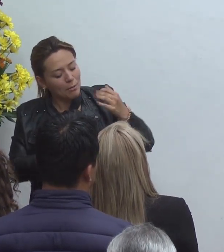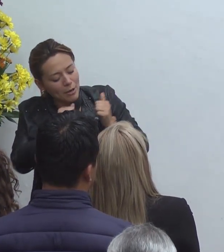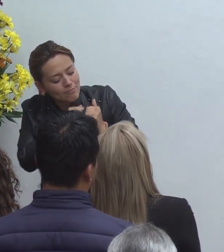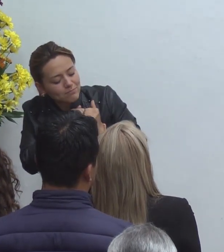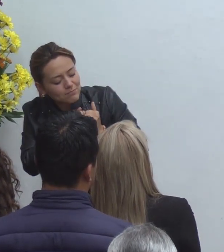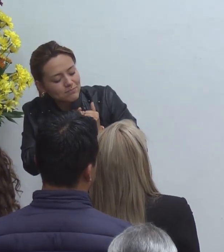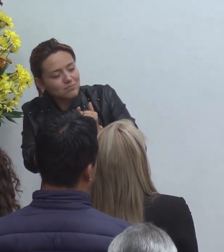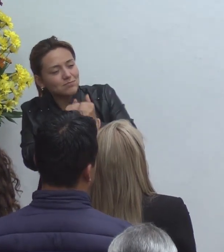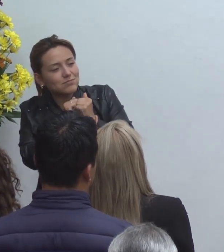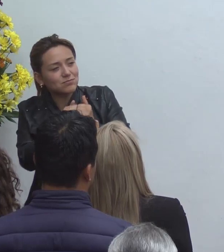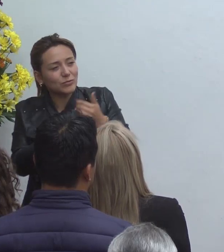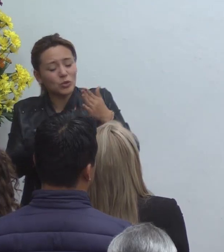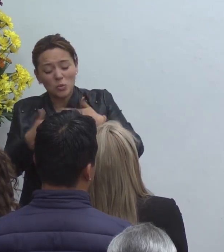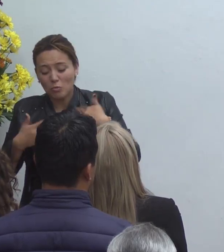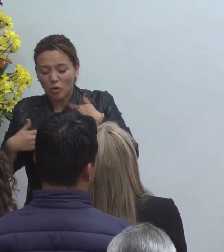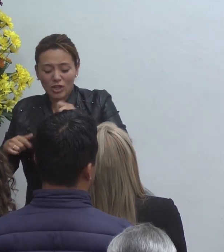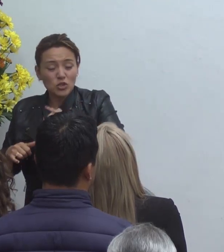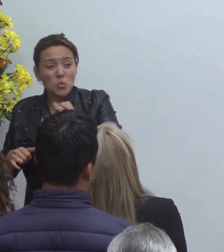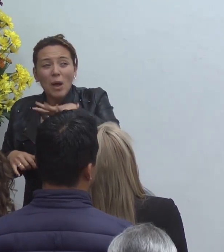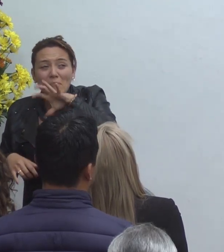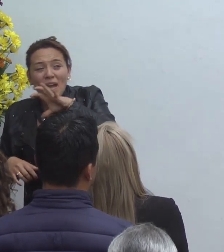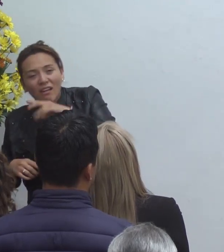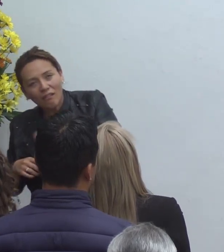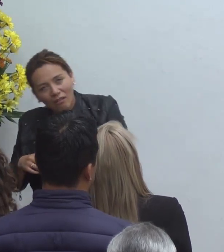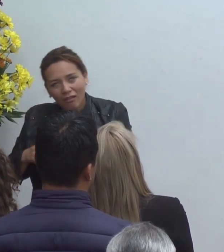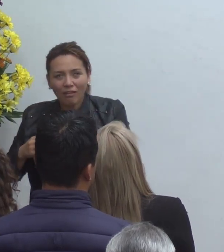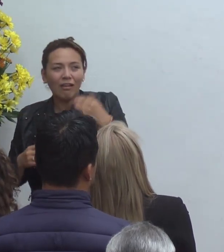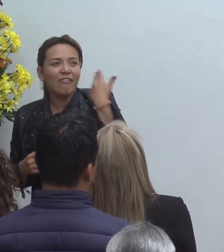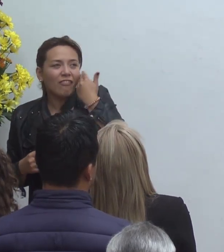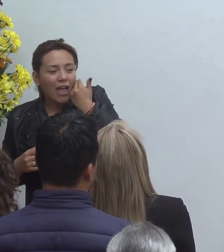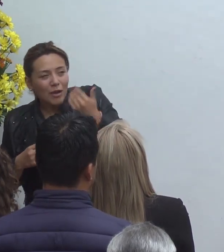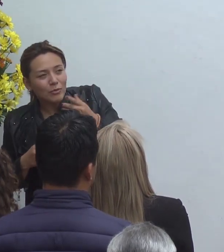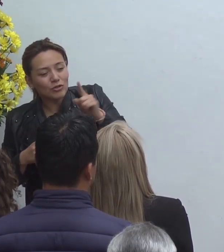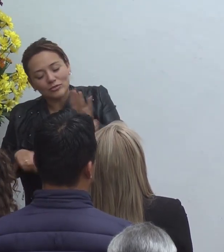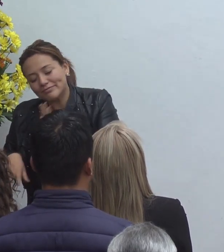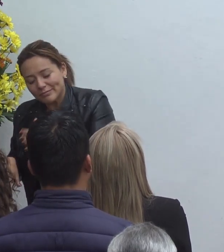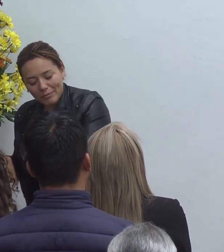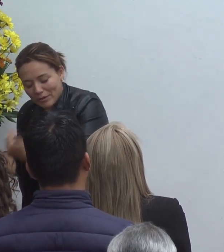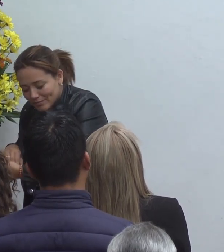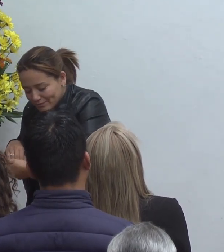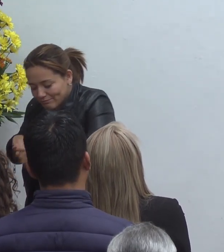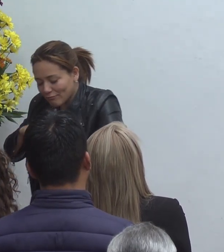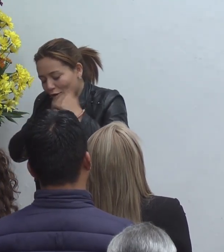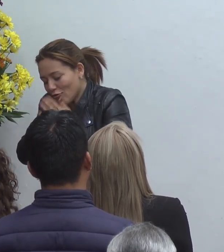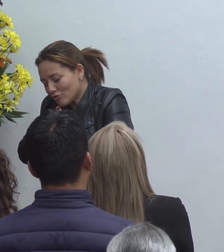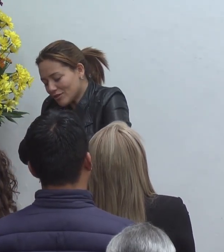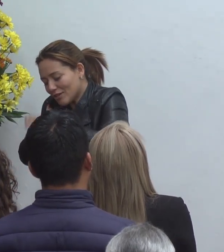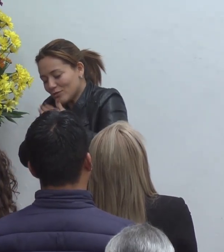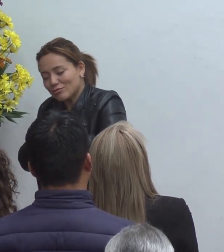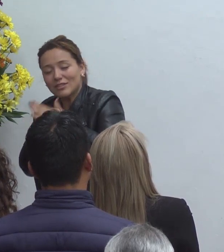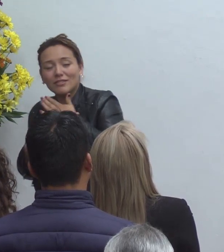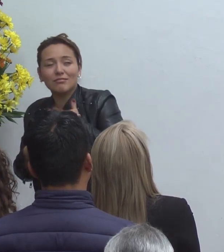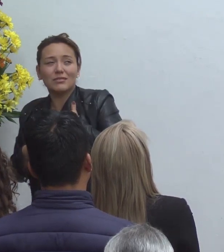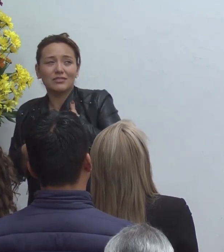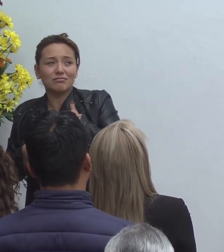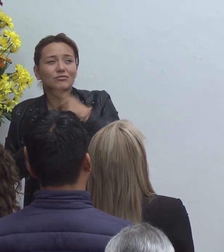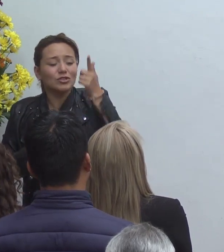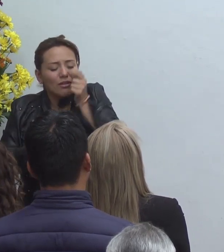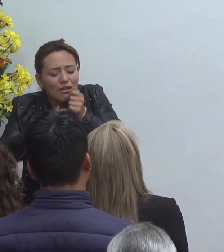desfiltados pero tú nos sanarás tú eres tan bueno tú nos recoges señor tú nos recoges en ti hay refugio torre